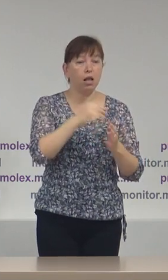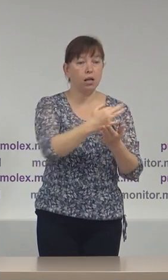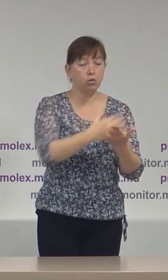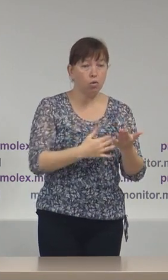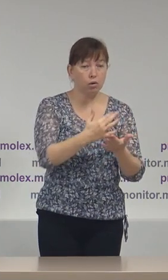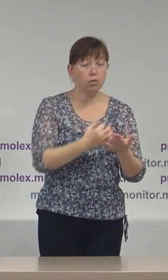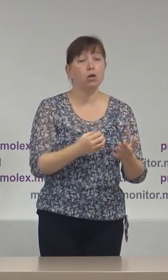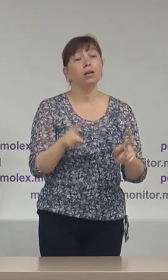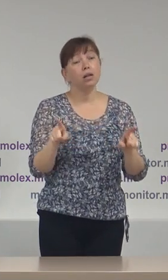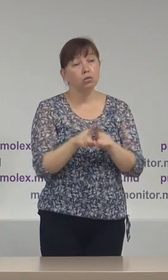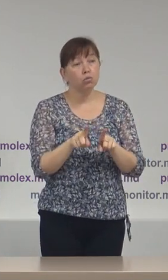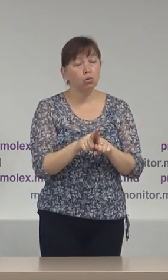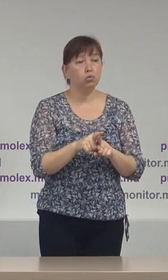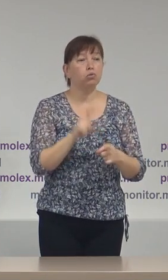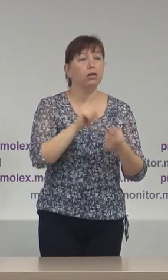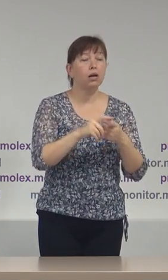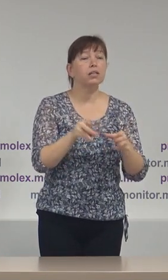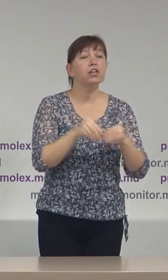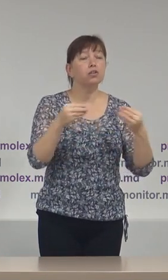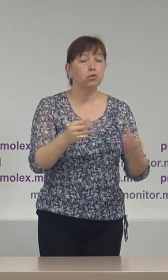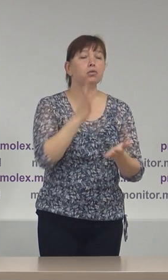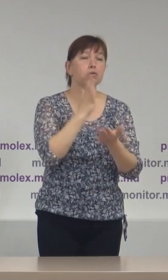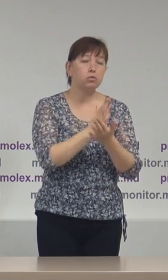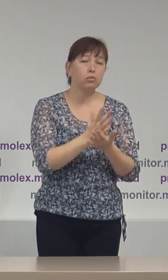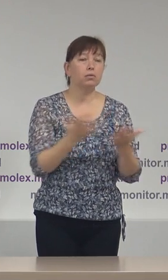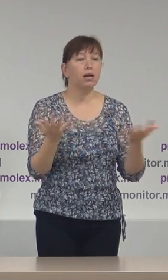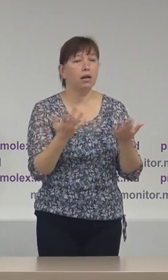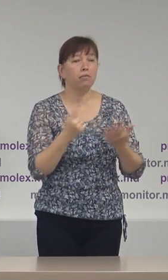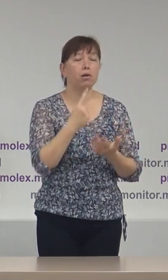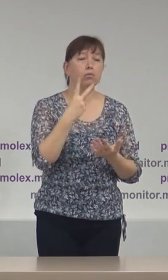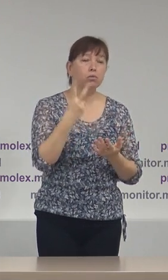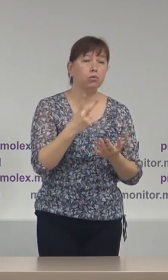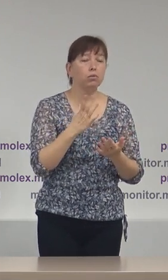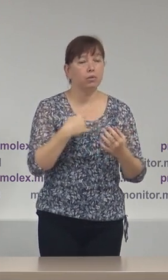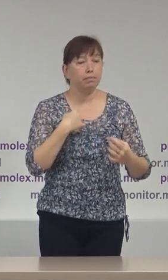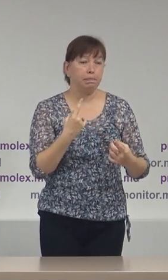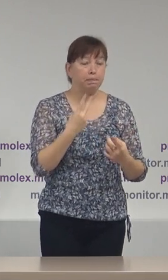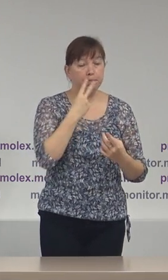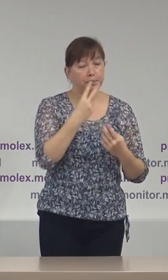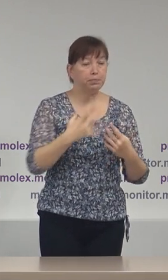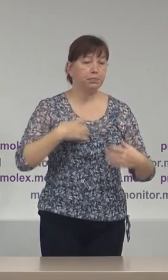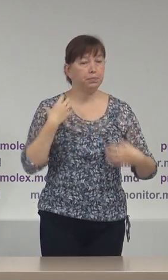Totuși legat de Registrul sunt careva aspecte care trezesc anumite îngrijărări.